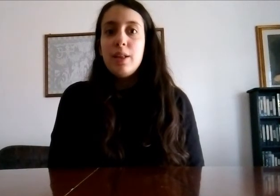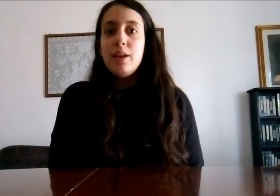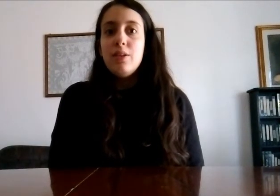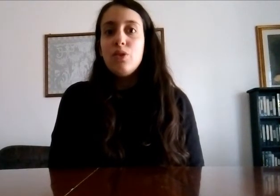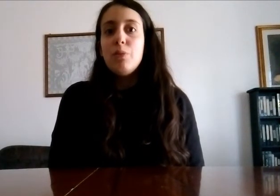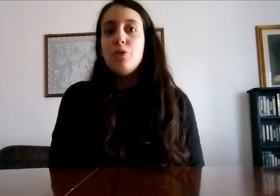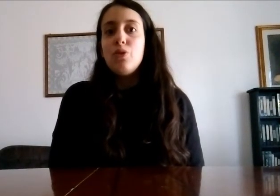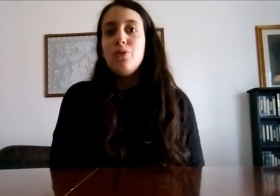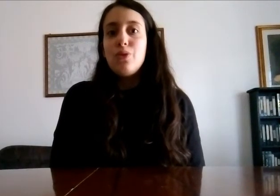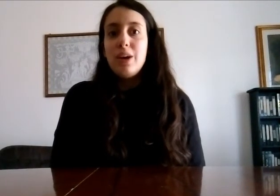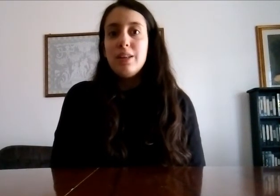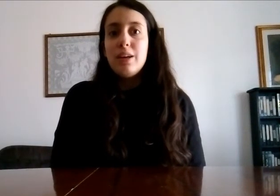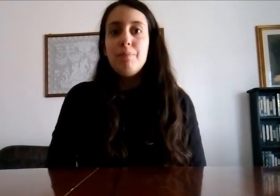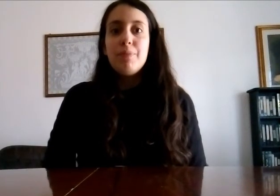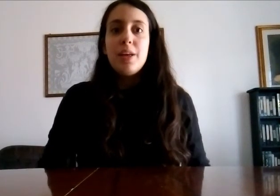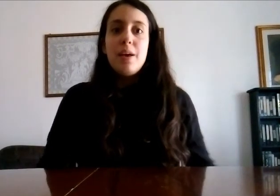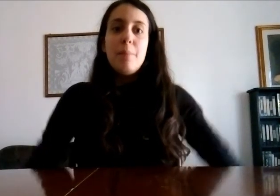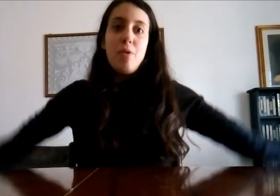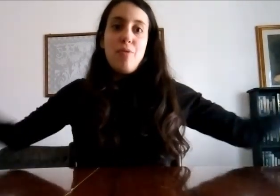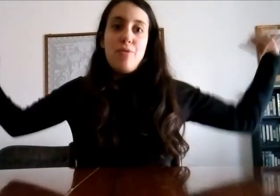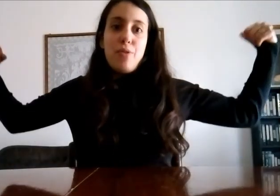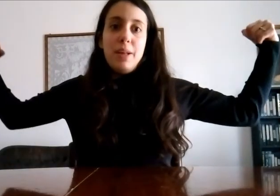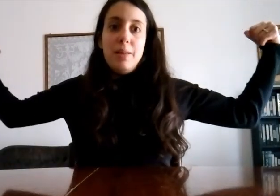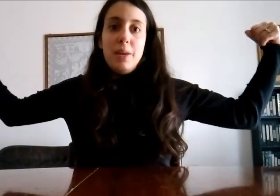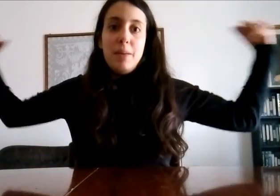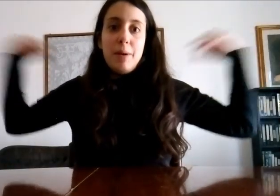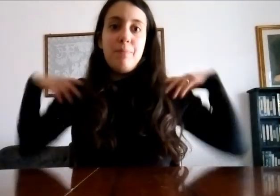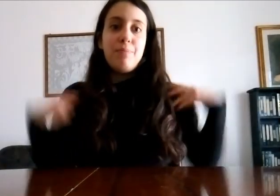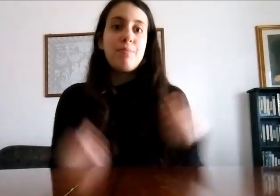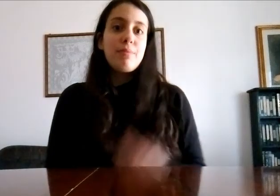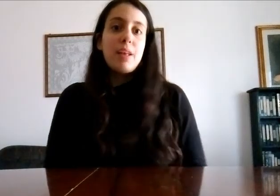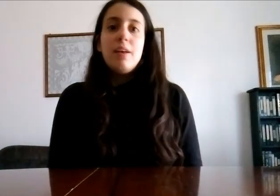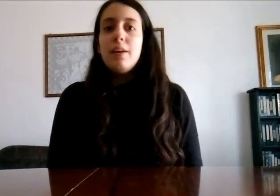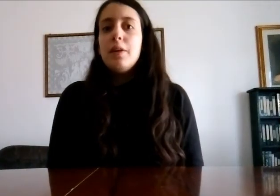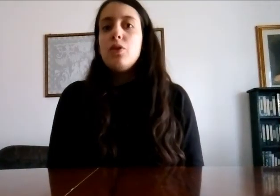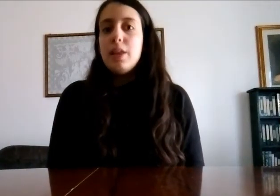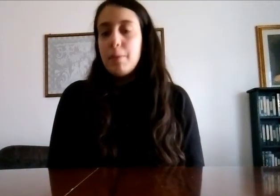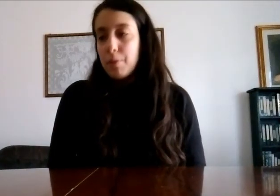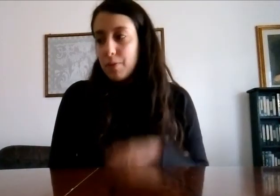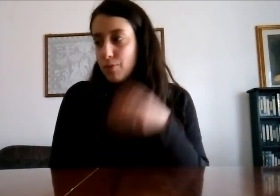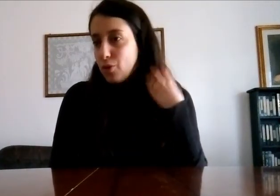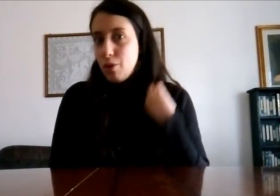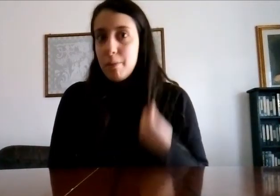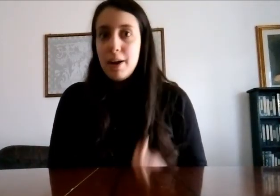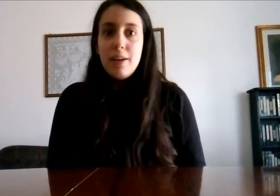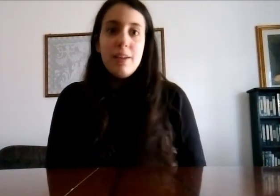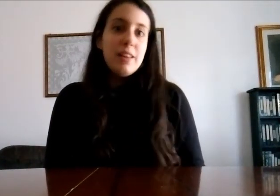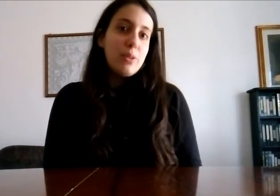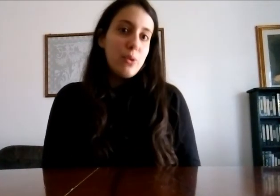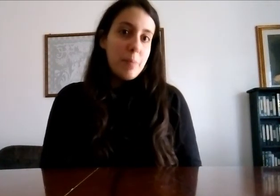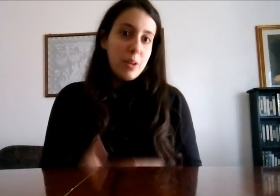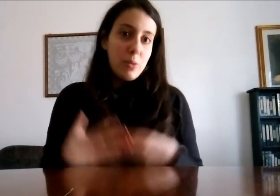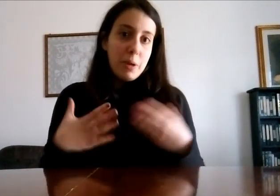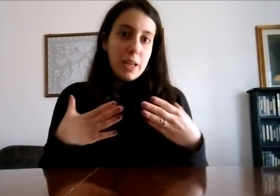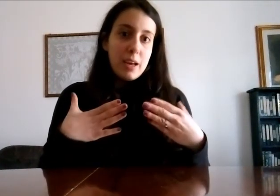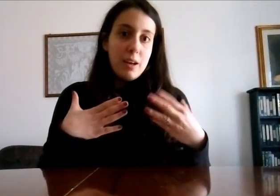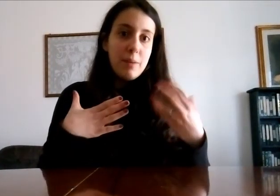si è risolto e mi sono tornata più in forma di prima. Non direi proprio in forma dato che ho perso parecchia